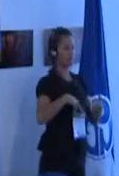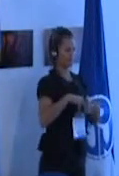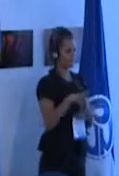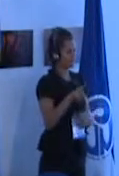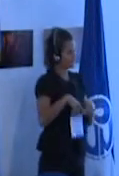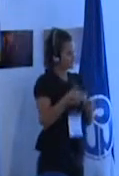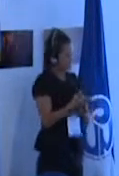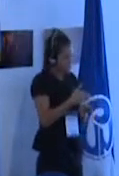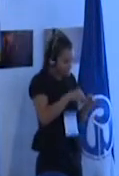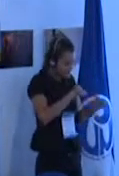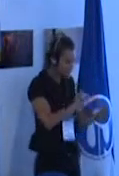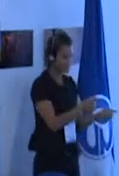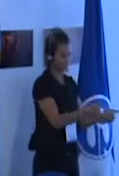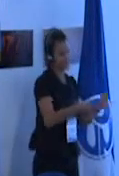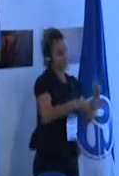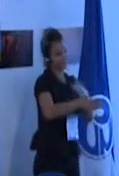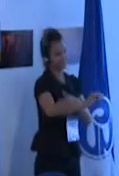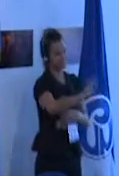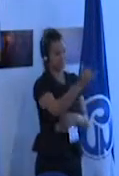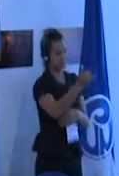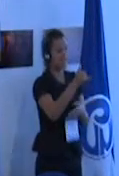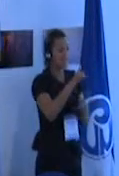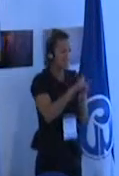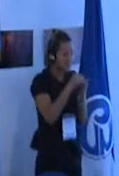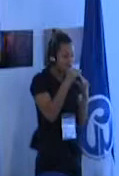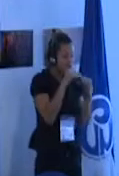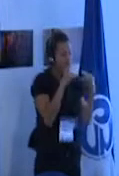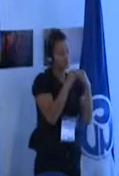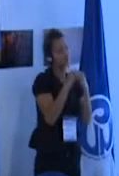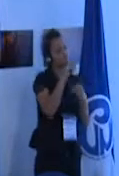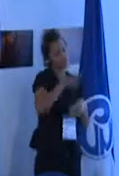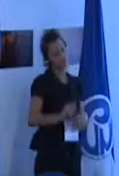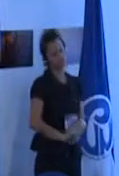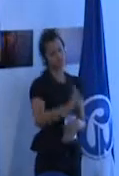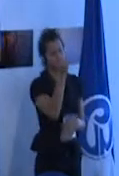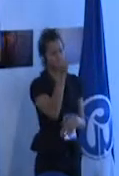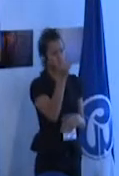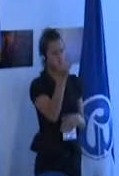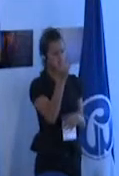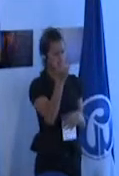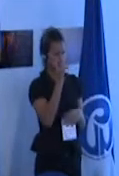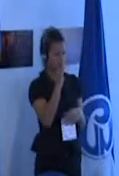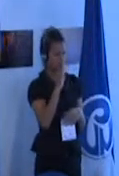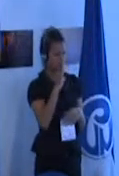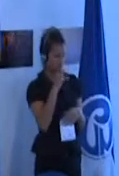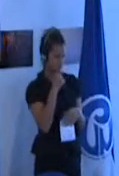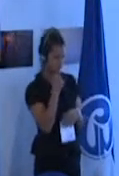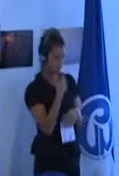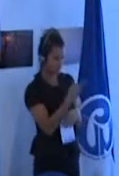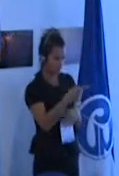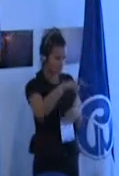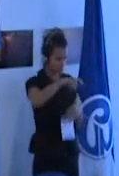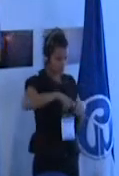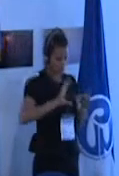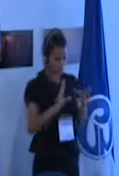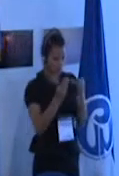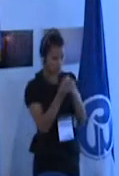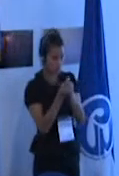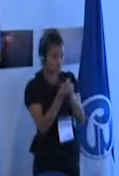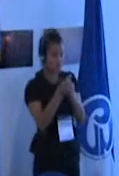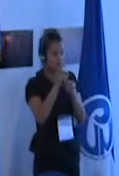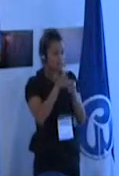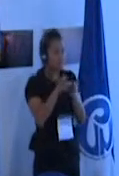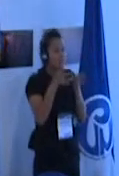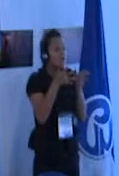entonces las adaptaciones son necesarias y nadie dijo que la escuela inclusiva debía enseñar la misma